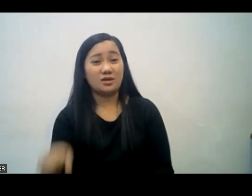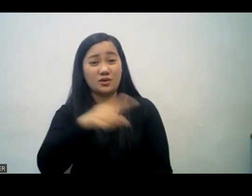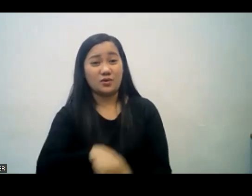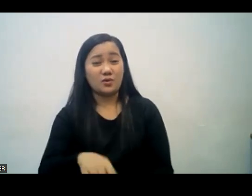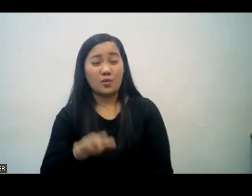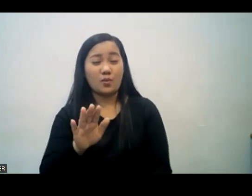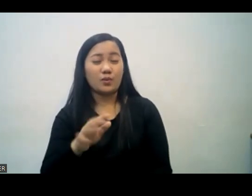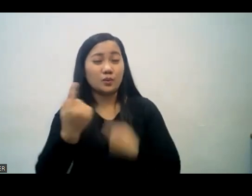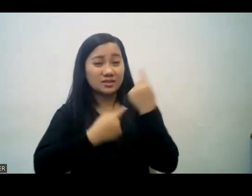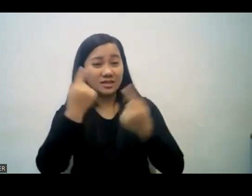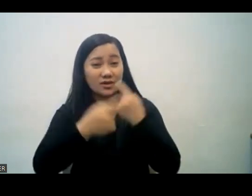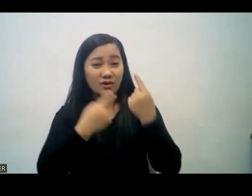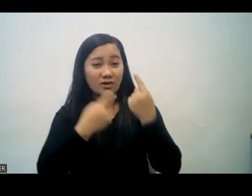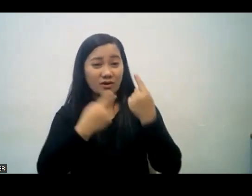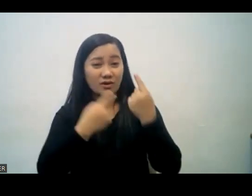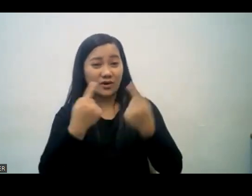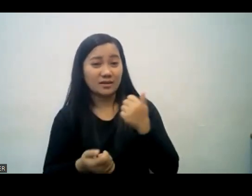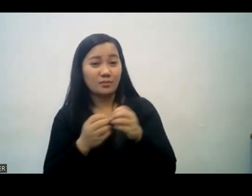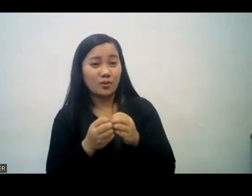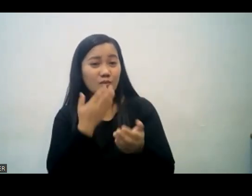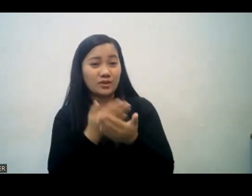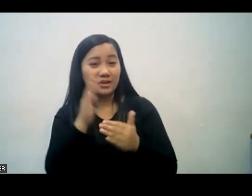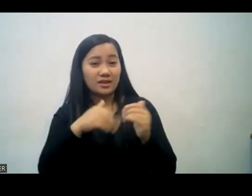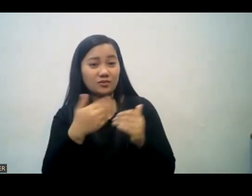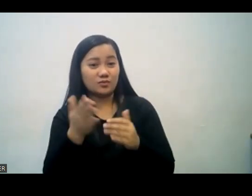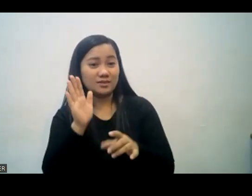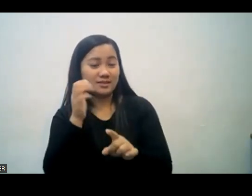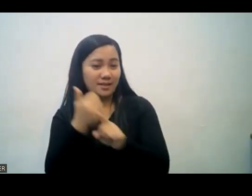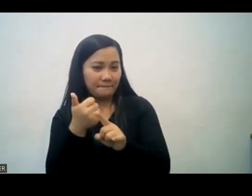ituring na ang iba ay higit na mabuti kaysa inyong sarili.